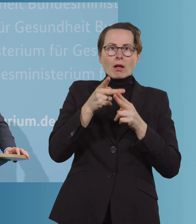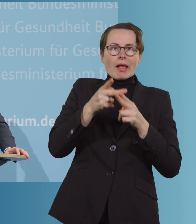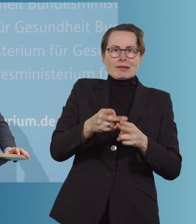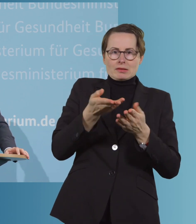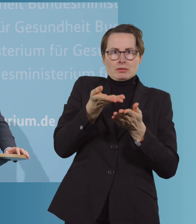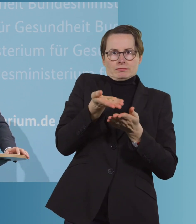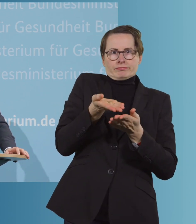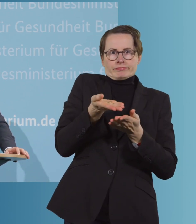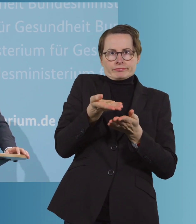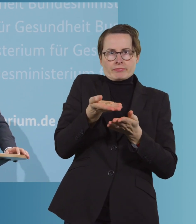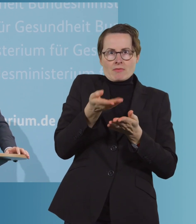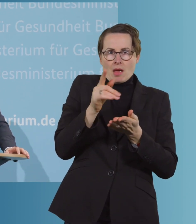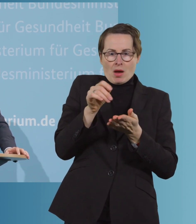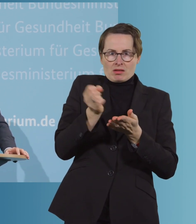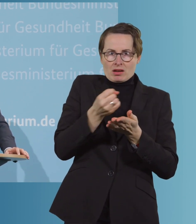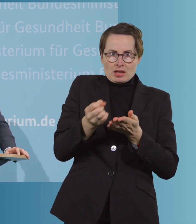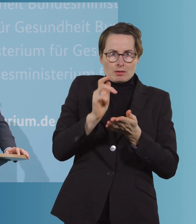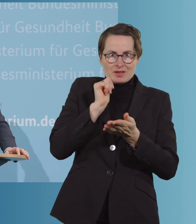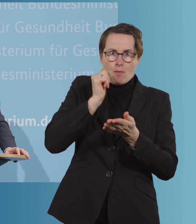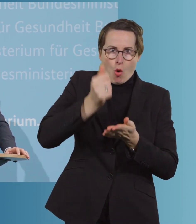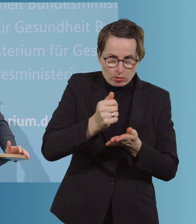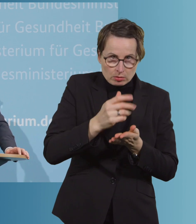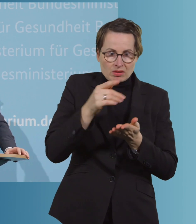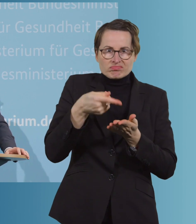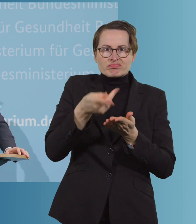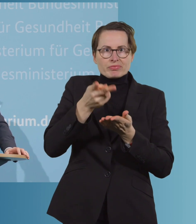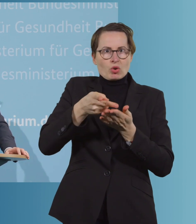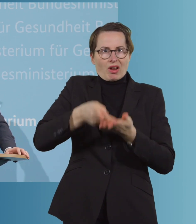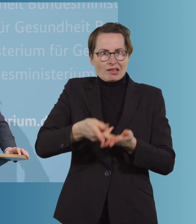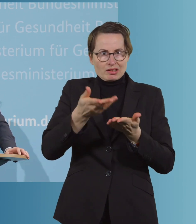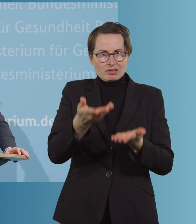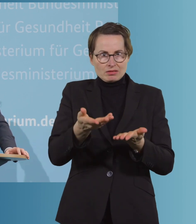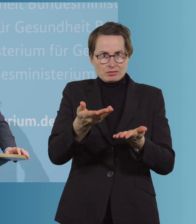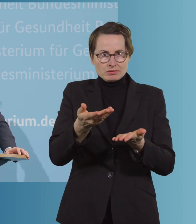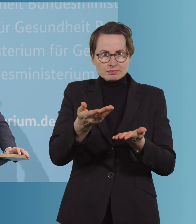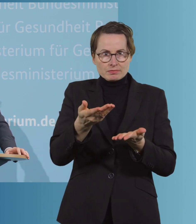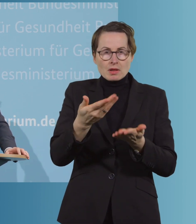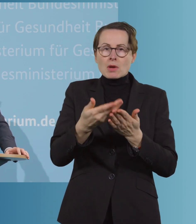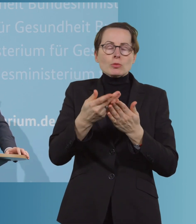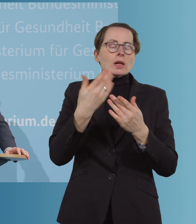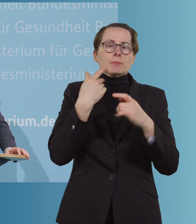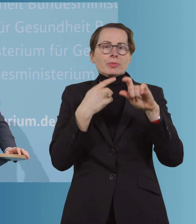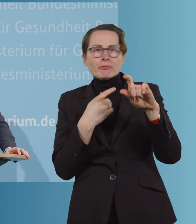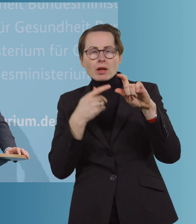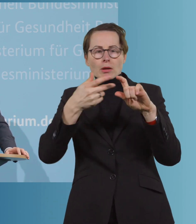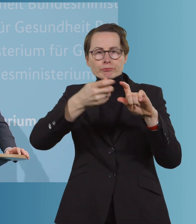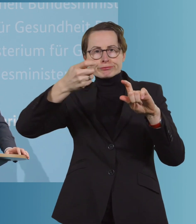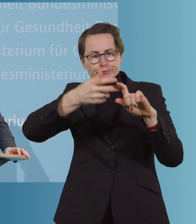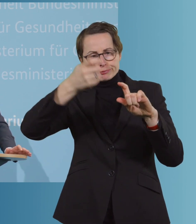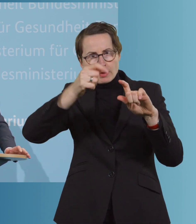möglicherweise noch Impfdosen übrig sind, weil man beispielsweise aus einem Fläschchen hat mehr Impfdosen ziehen können als geplant